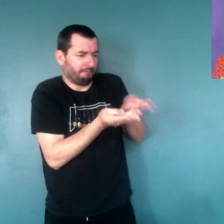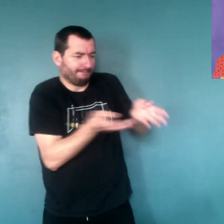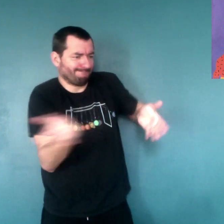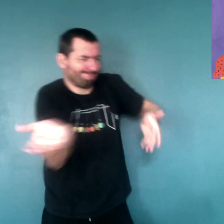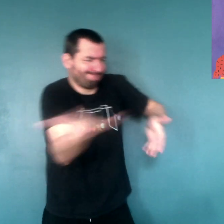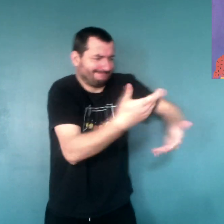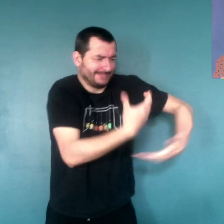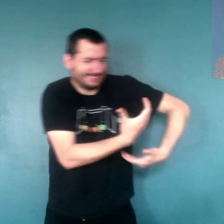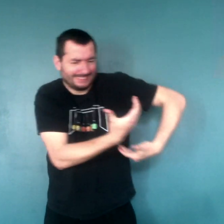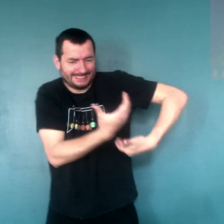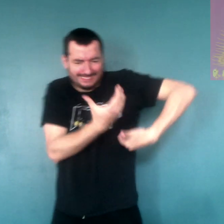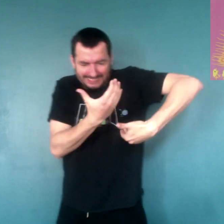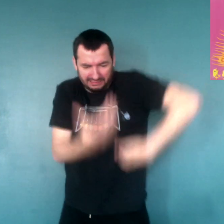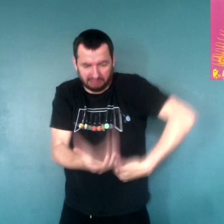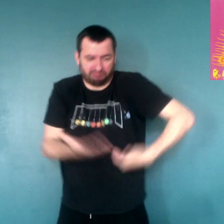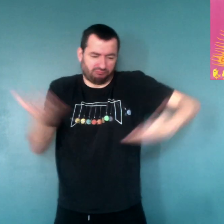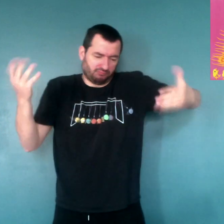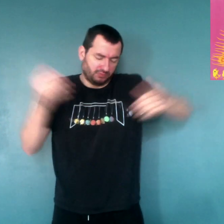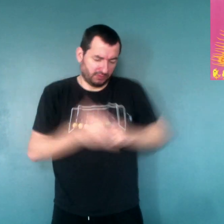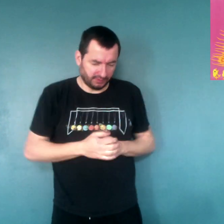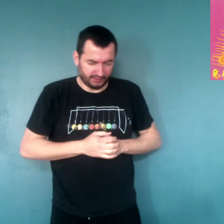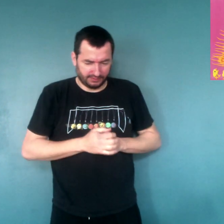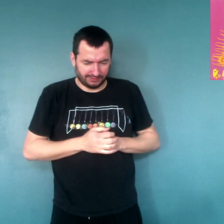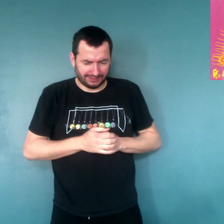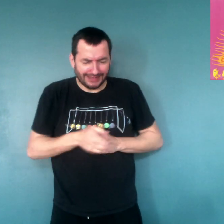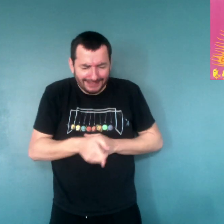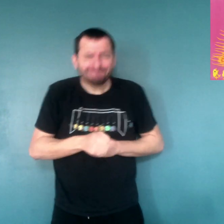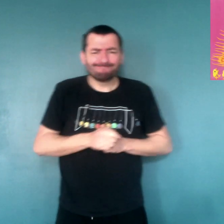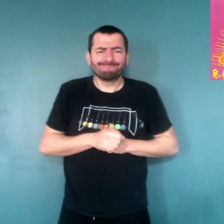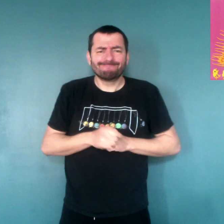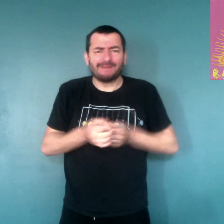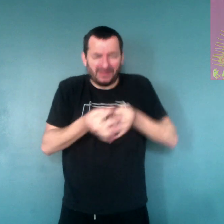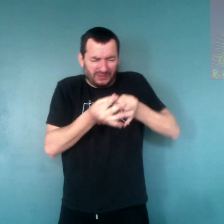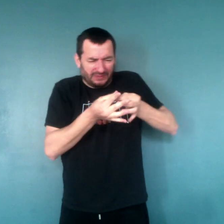Et la voilà qui fauche et qui fauche et qui fauche et qui récupère tous les épis.